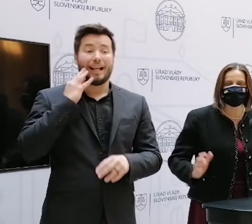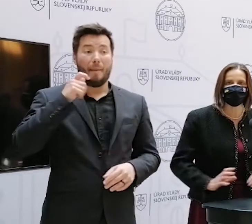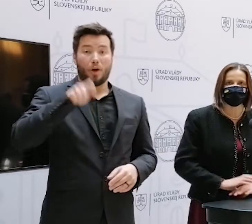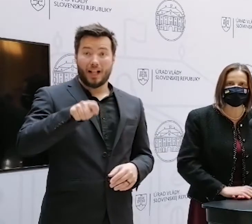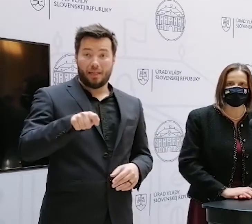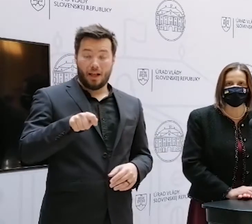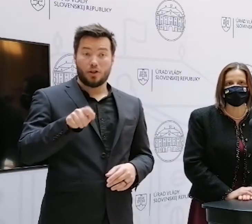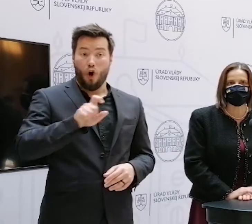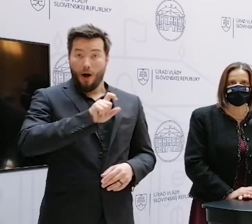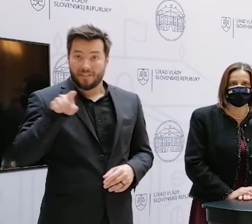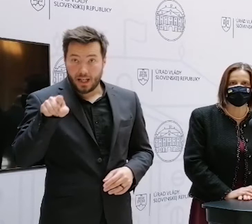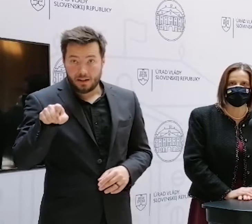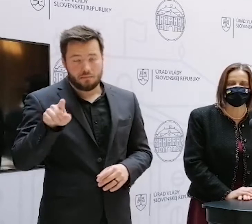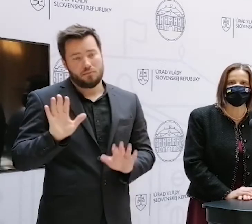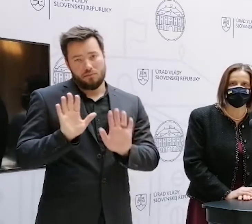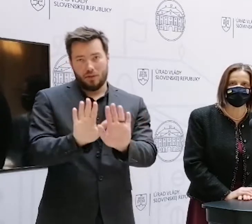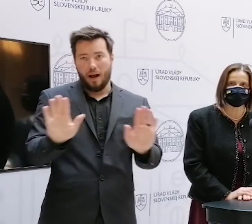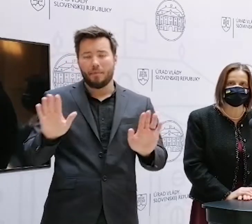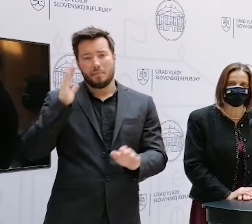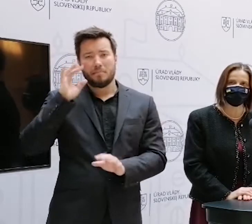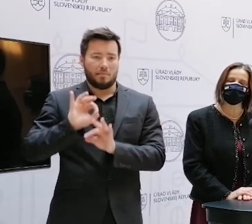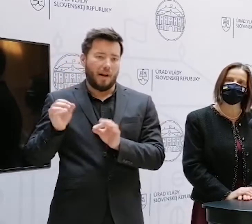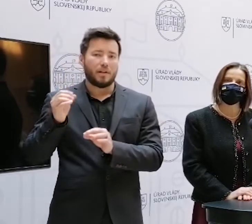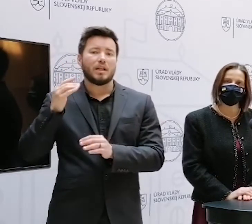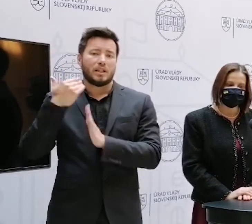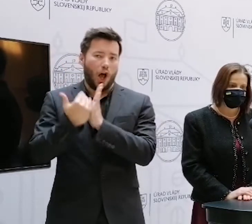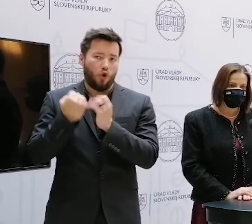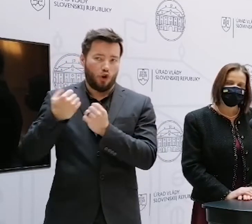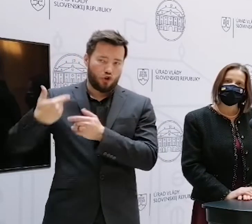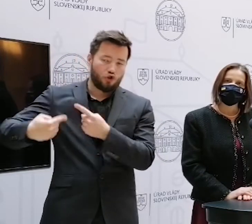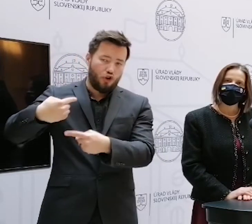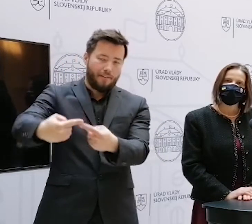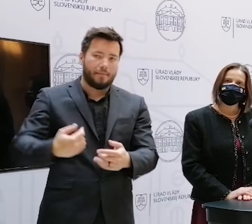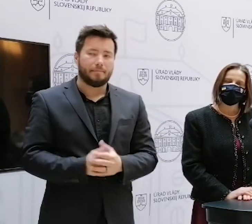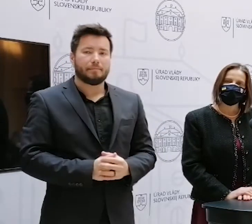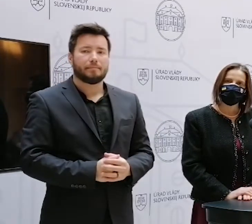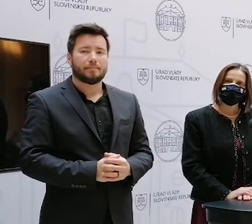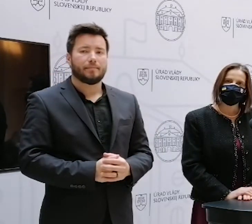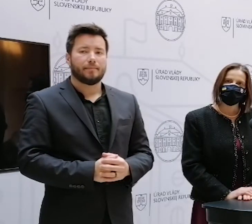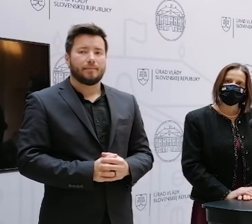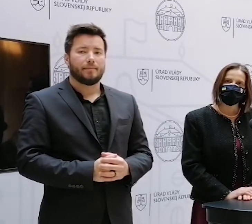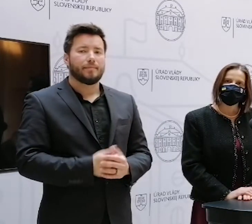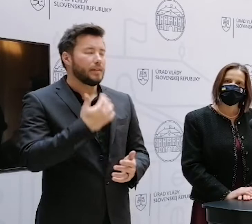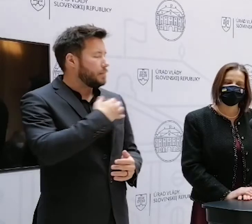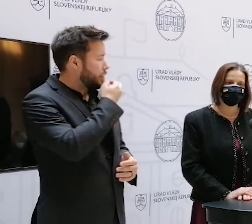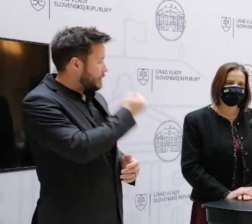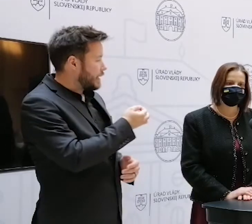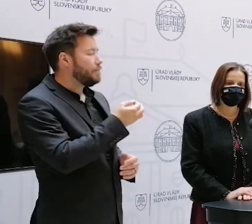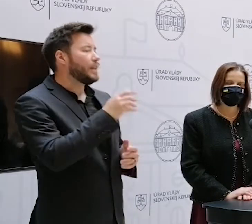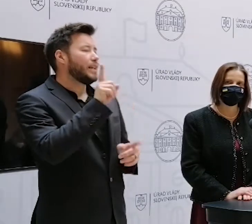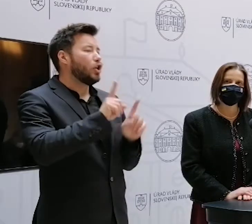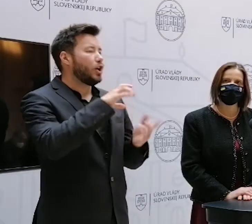nechajme tomu priestor a myslím si, že všetci konajú tak, ako majú. sa zákona. Aby som ešte mohla, opätovne máte protesty, čo sa týka súdov v